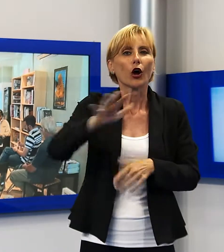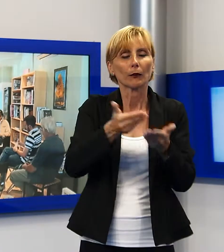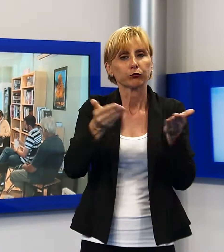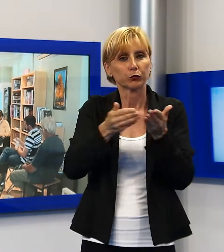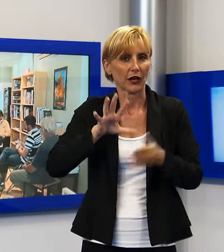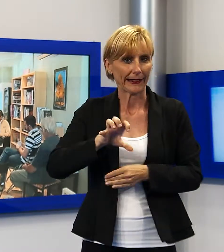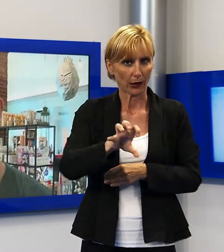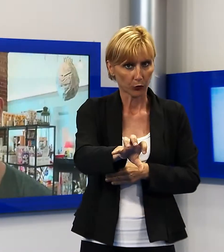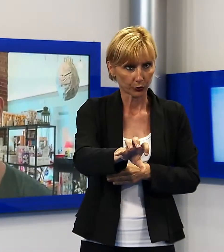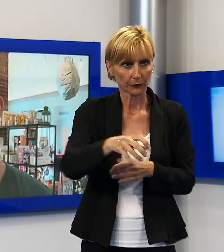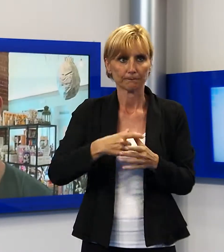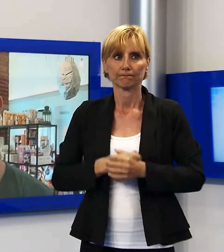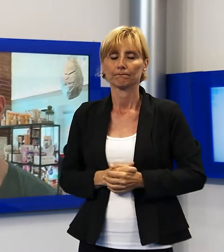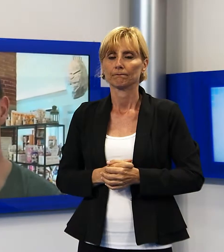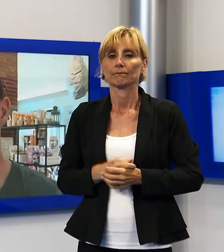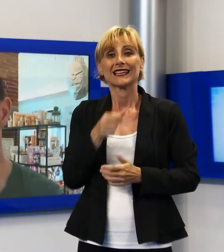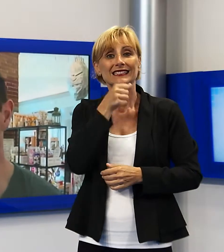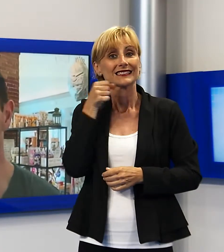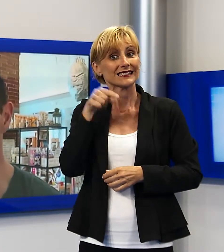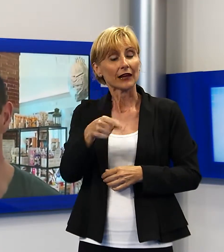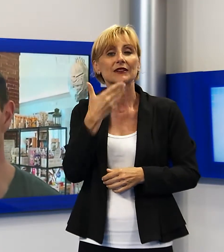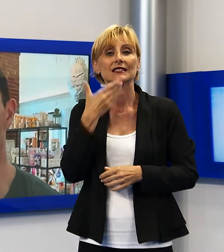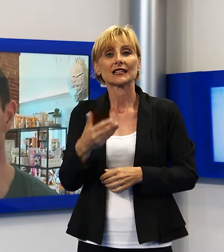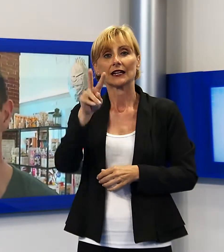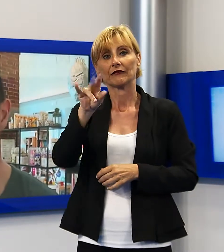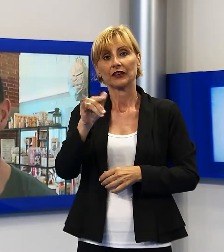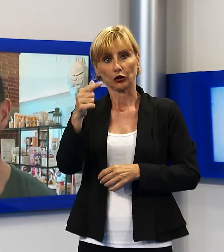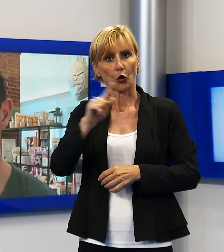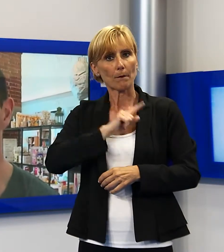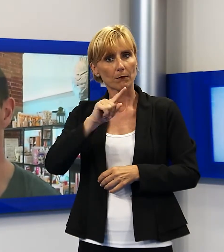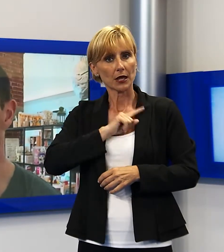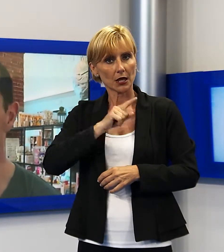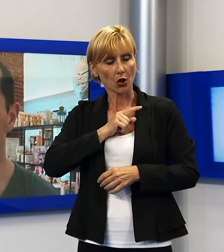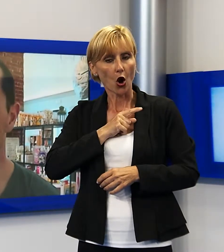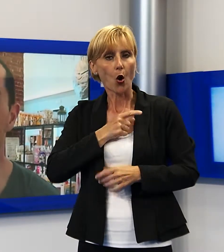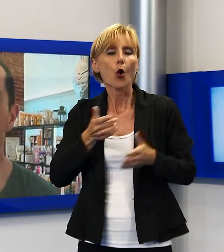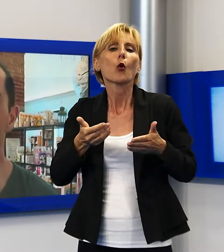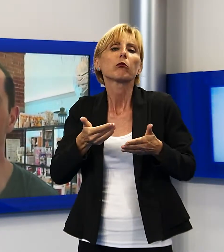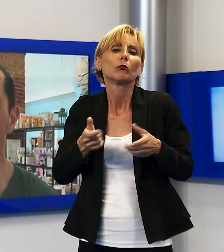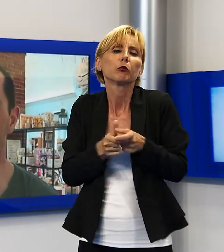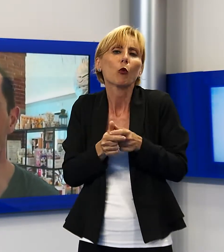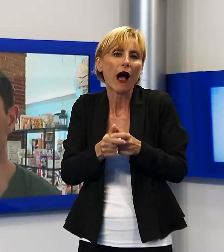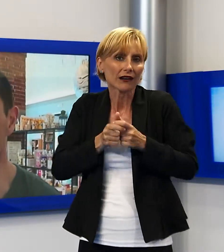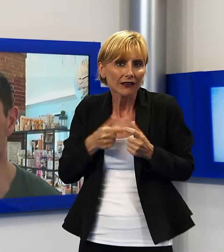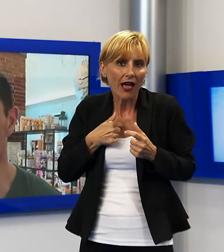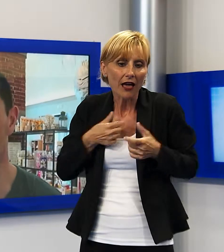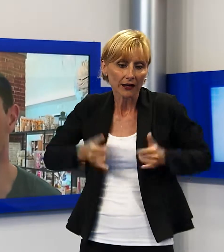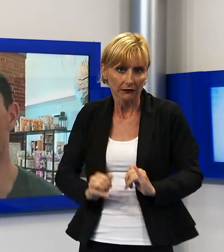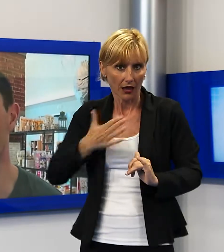Nasce con l'idea di riqualificare un quartiere che è San Vito, il quartiere dove sono nato, e l'idea di portare un'attività culturale, una festa di